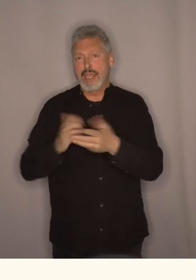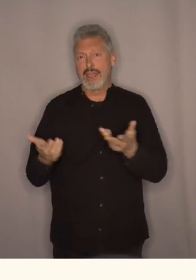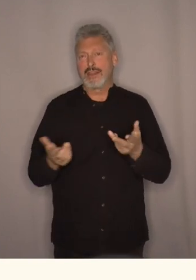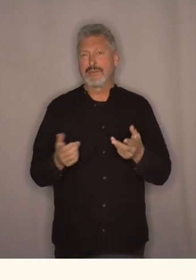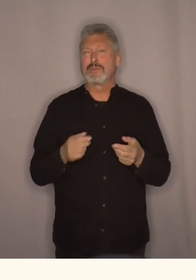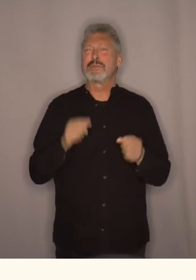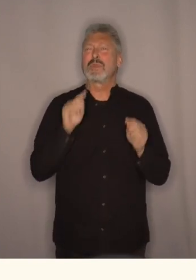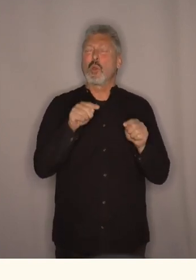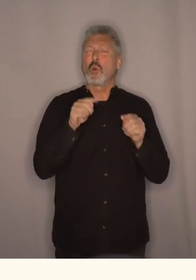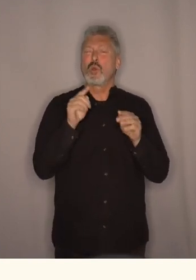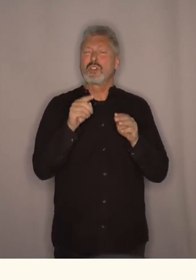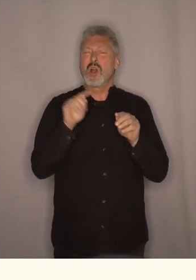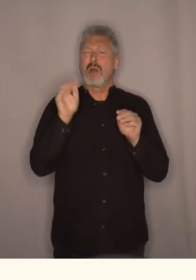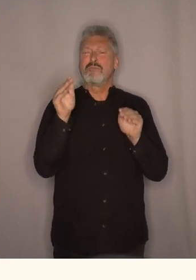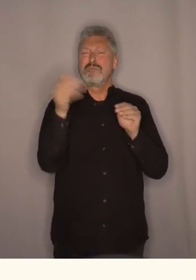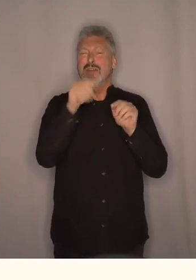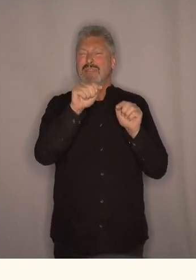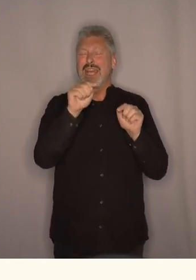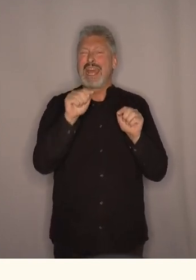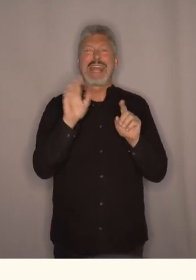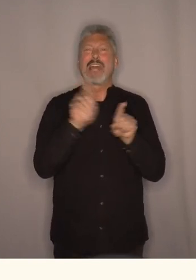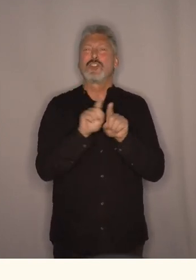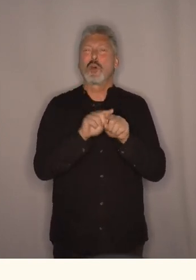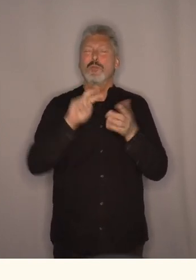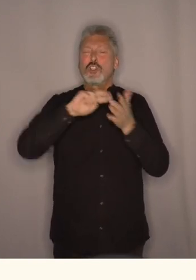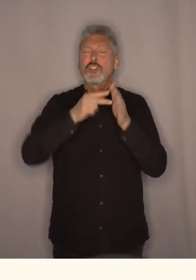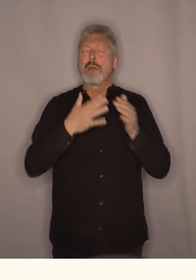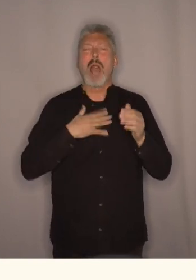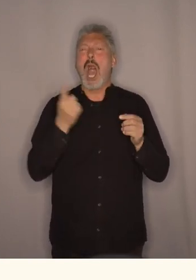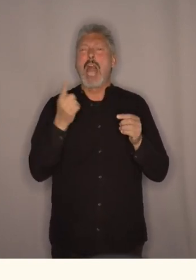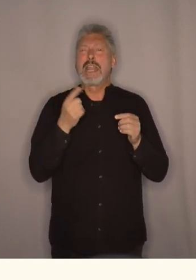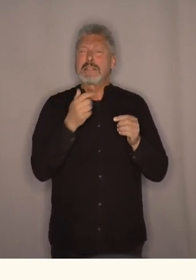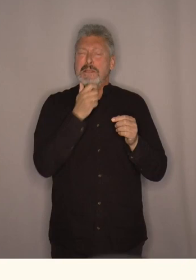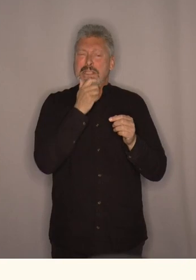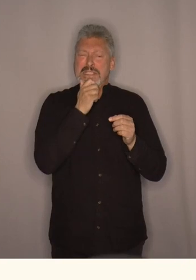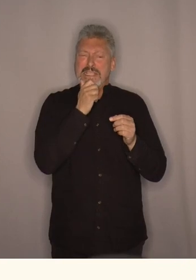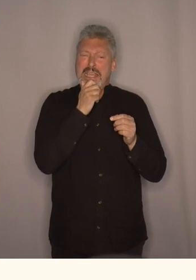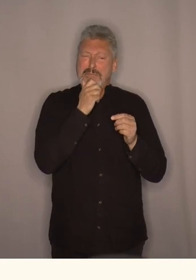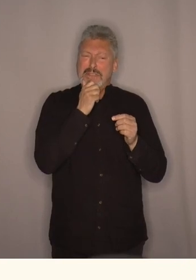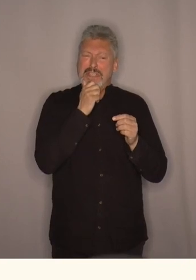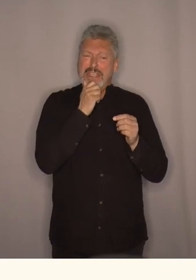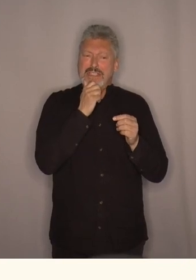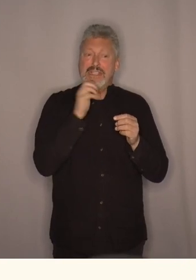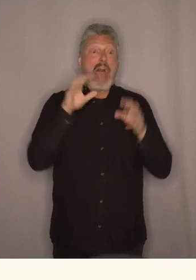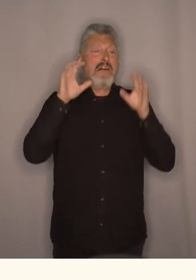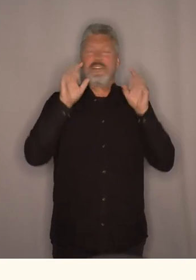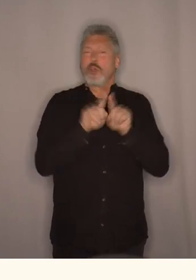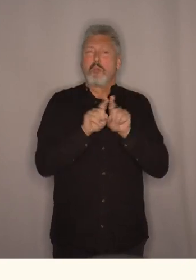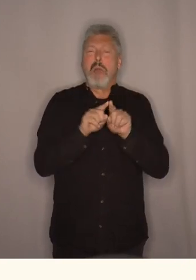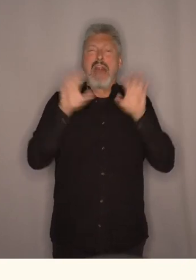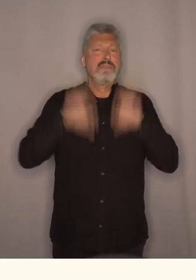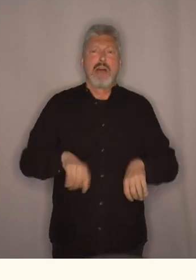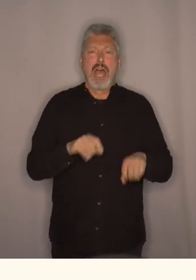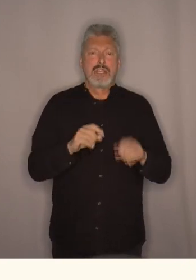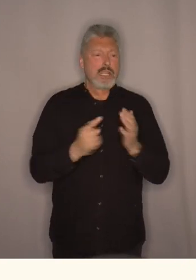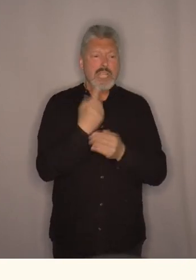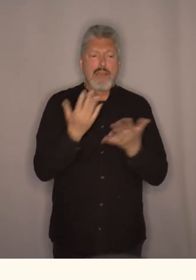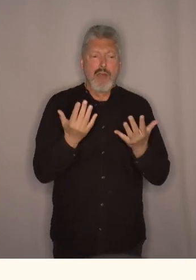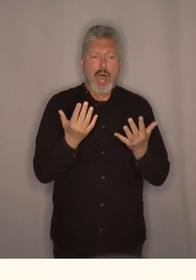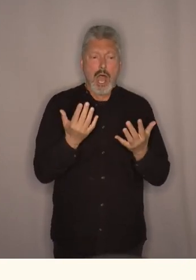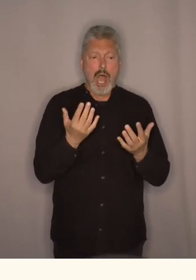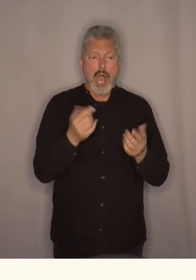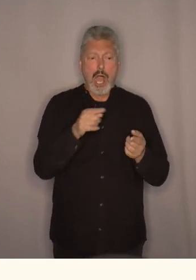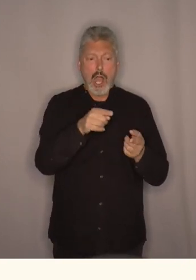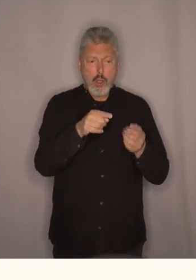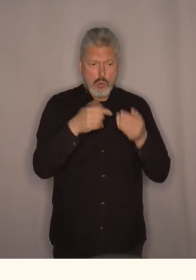Og det ligger også en innebygget skepsis i systemet. Det aller verste som kan skje det er at noen får noe som de ikke har krav på